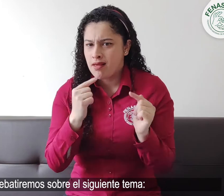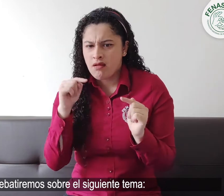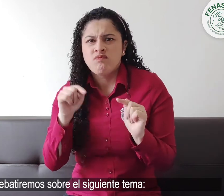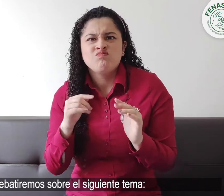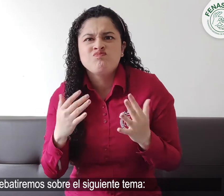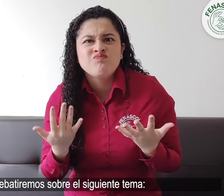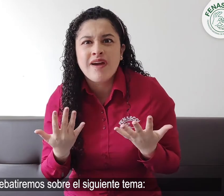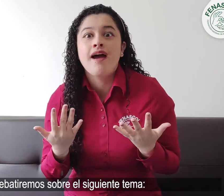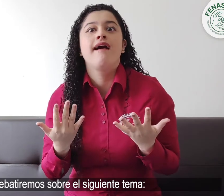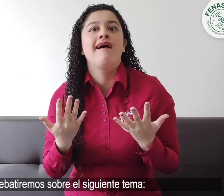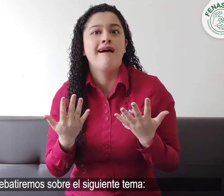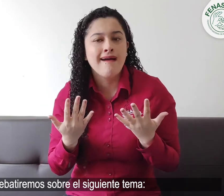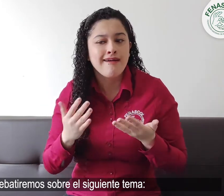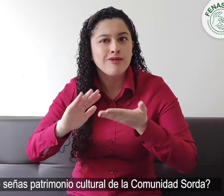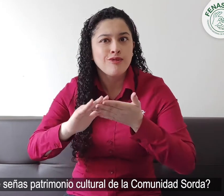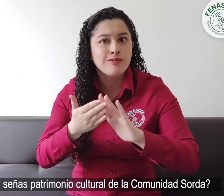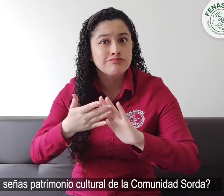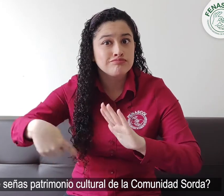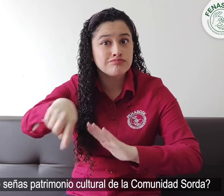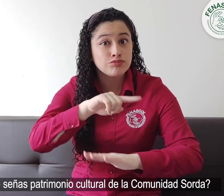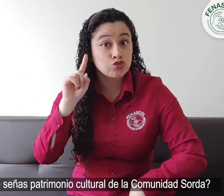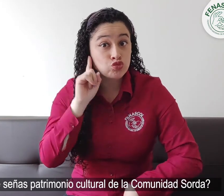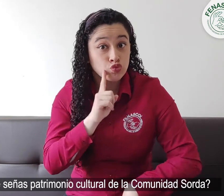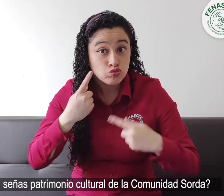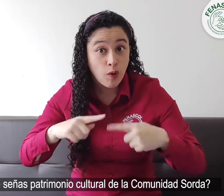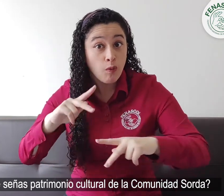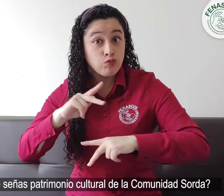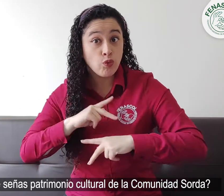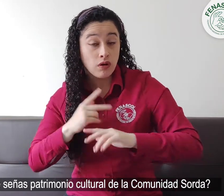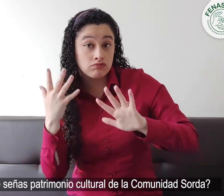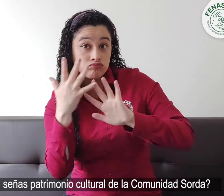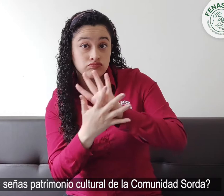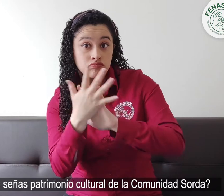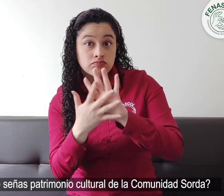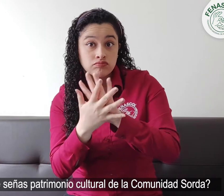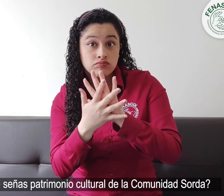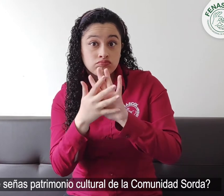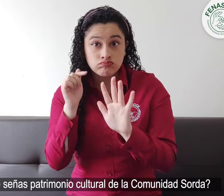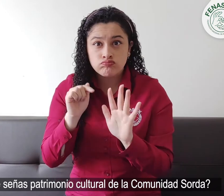Debatiremos sobre el siguiente tema ¿Es la lengua de señas patrimonio cultural de la comunidad sorda?